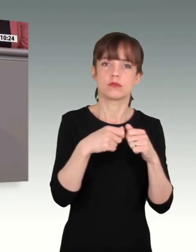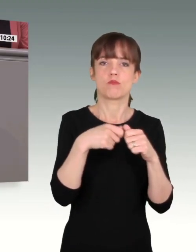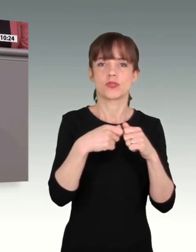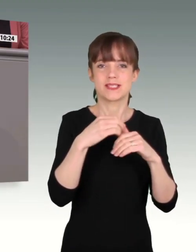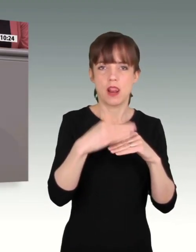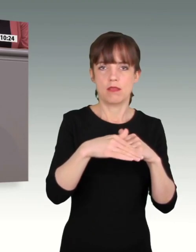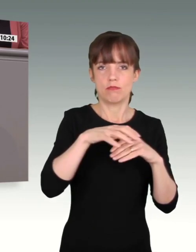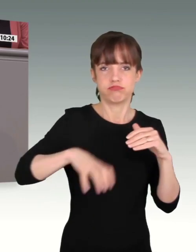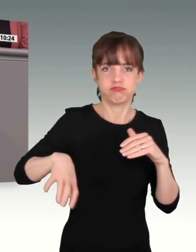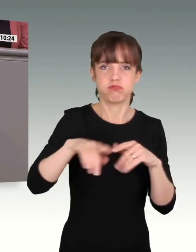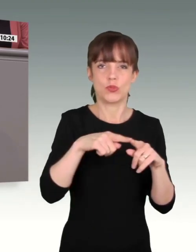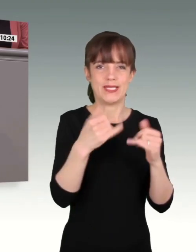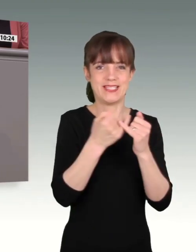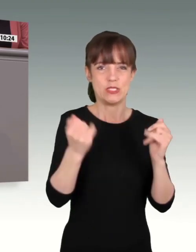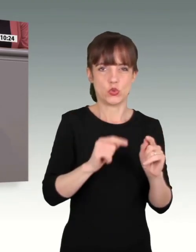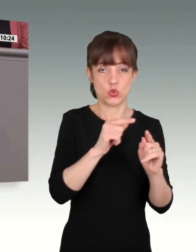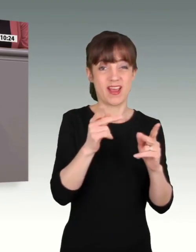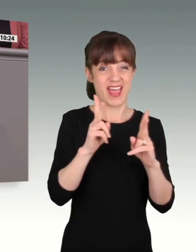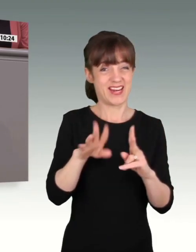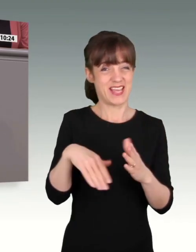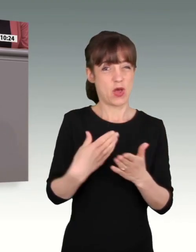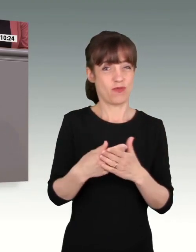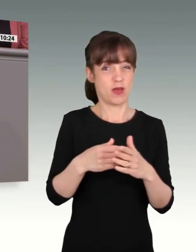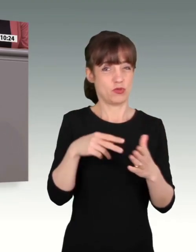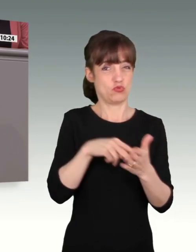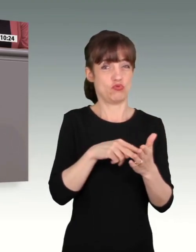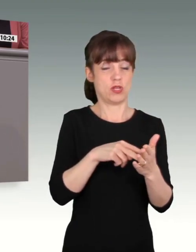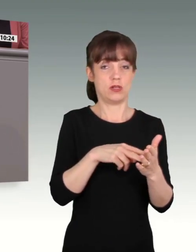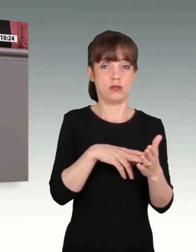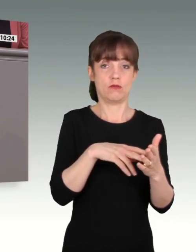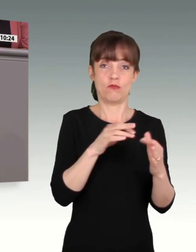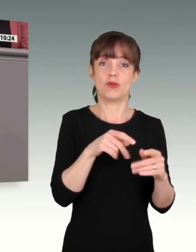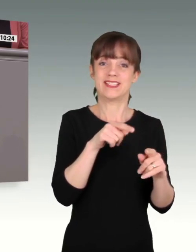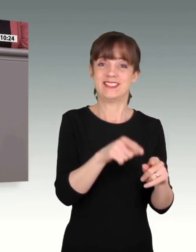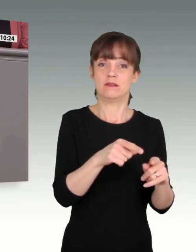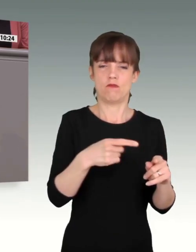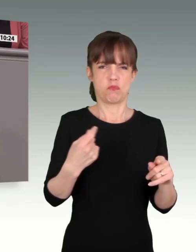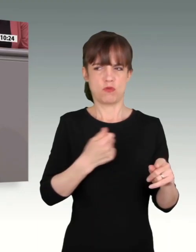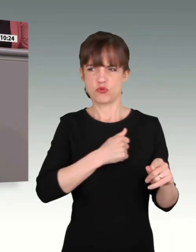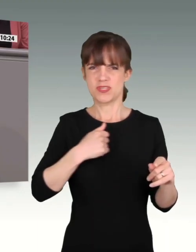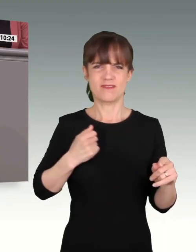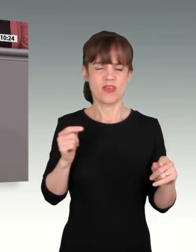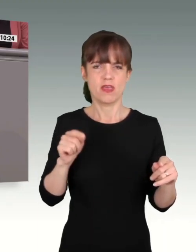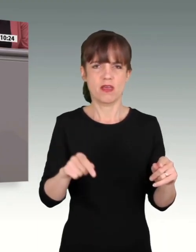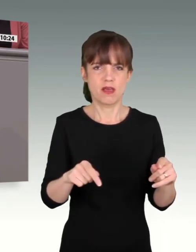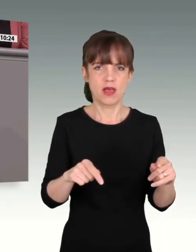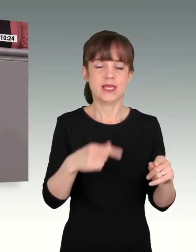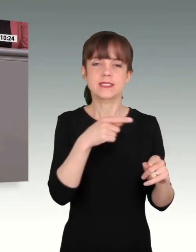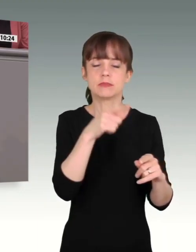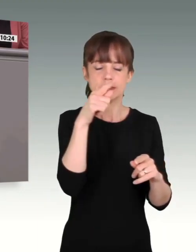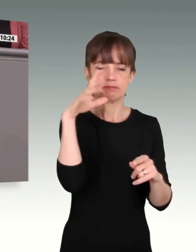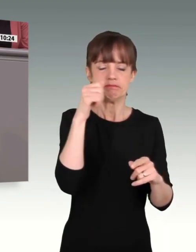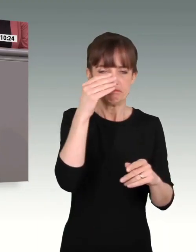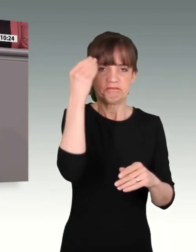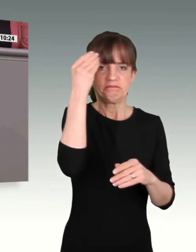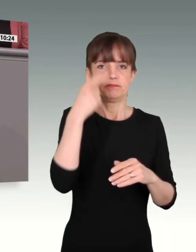entsprechenden Institutionen, die eigentlich für diese Aufgabenerfüllung zuständig gewesen wären, jetzt die Lehre daraus zu ziehen und diese Strukturen für